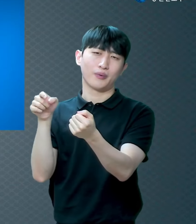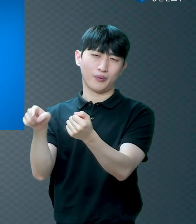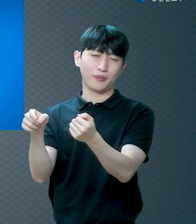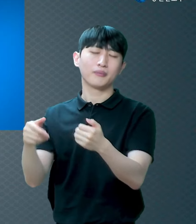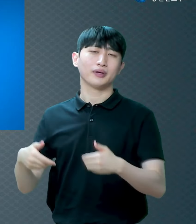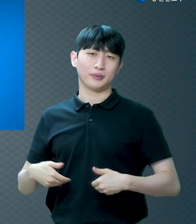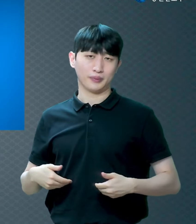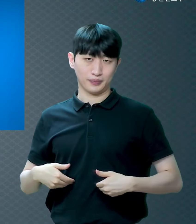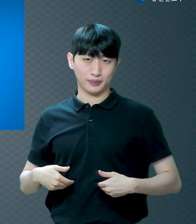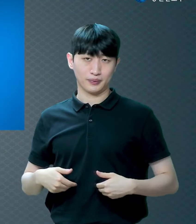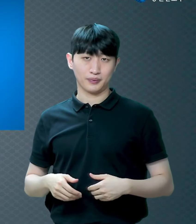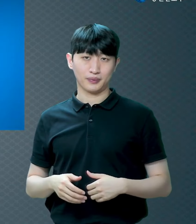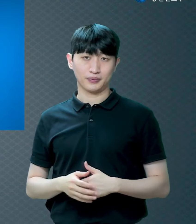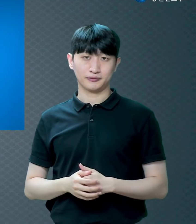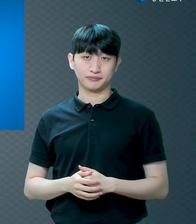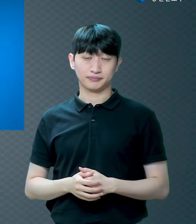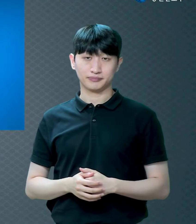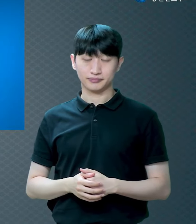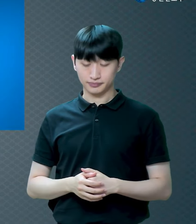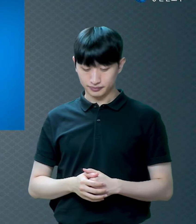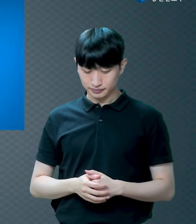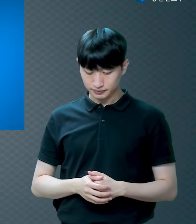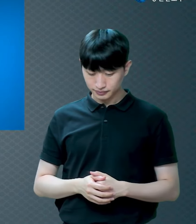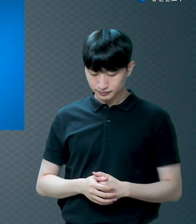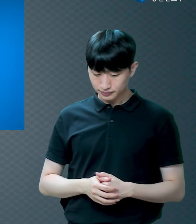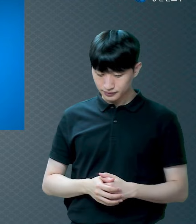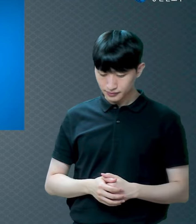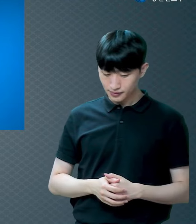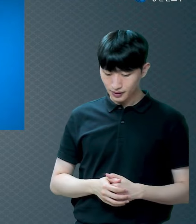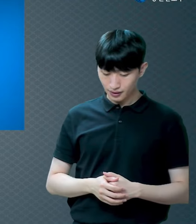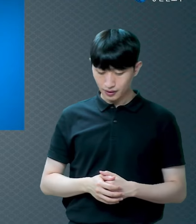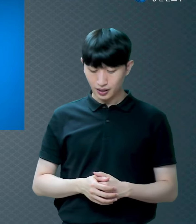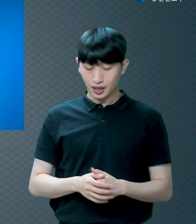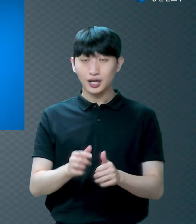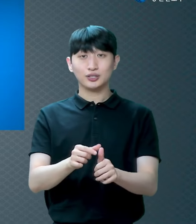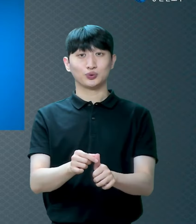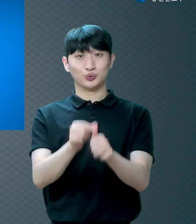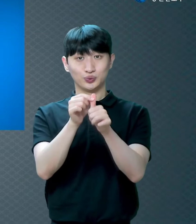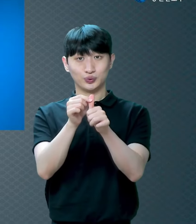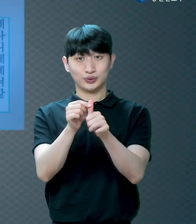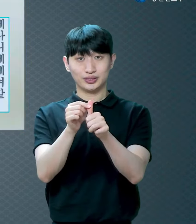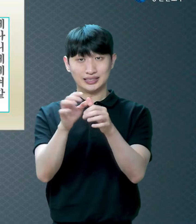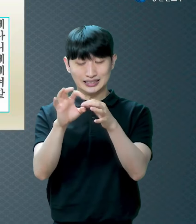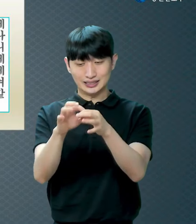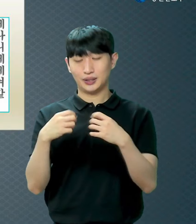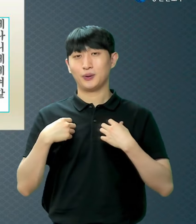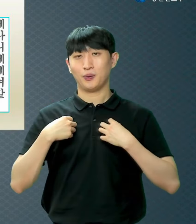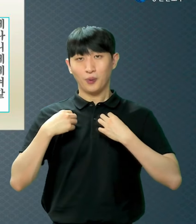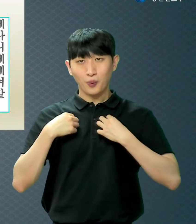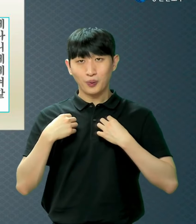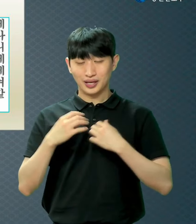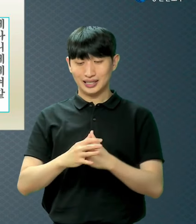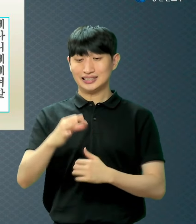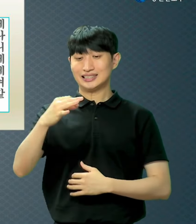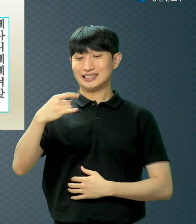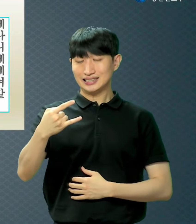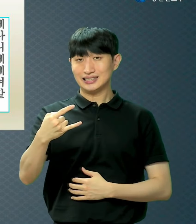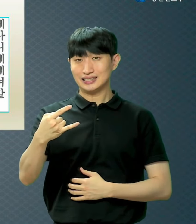그것을 구원의 옷, 의의의 겉옷이라고 설명하고 있는 거예요